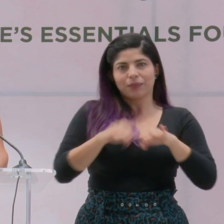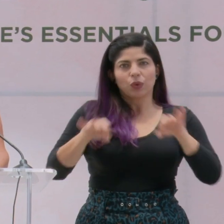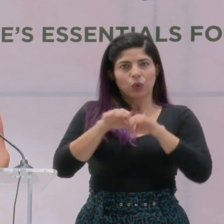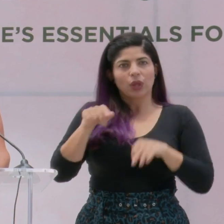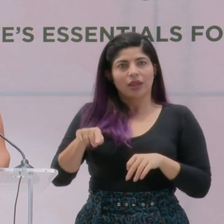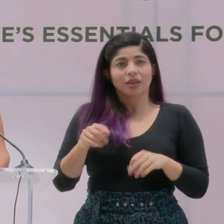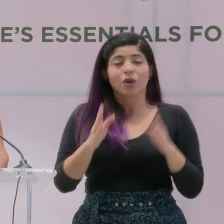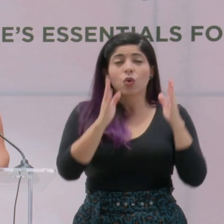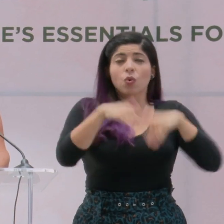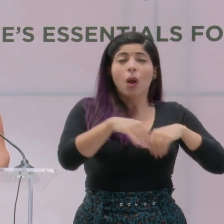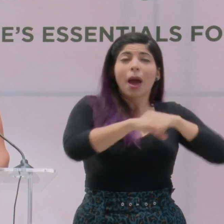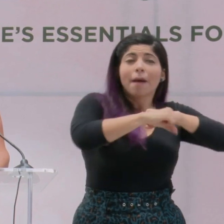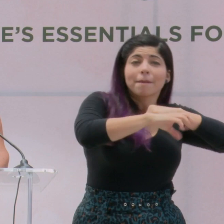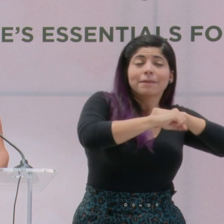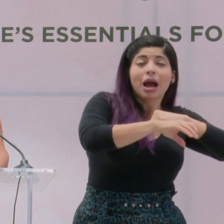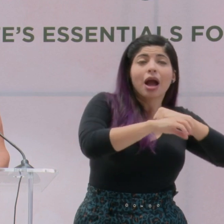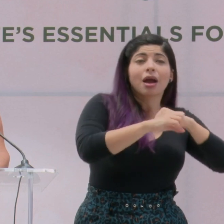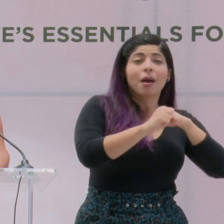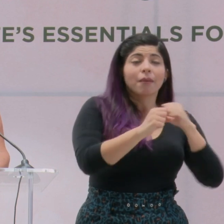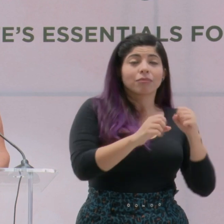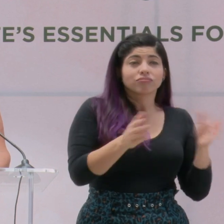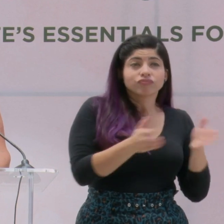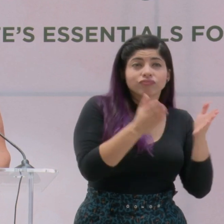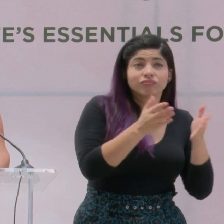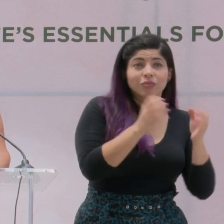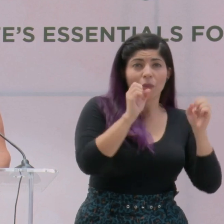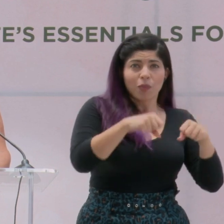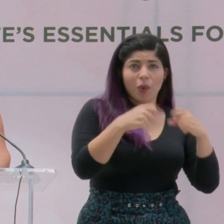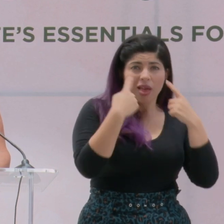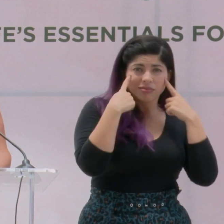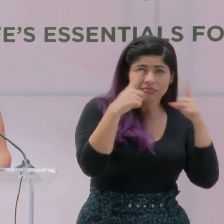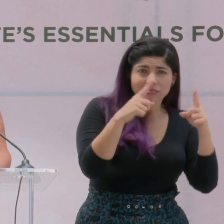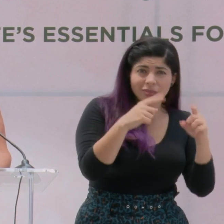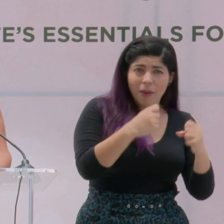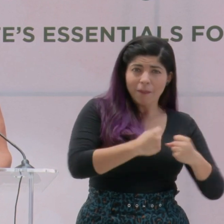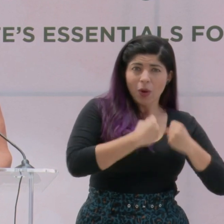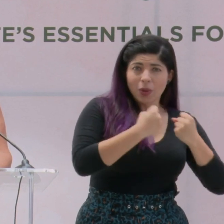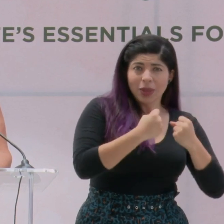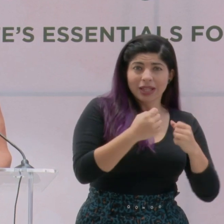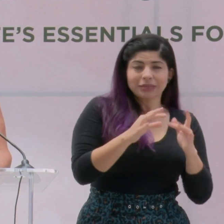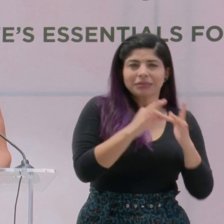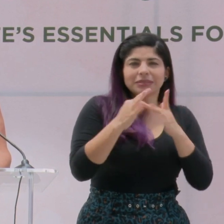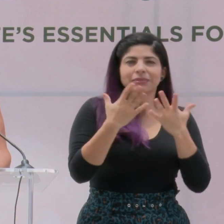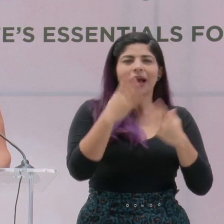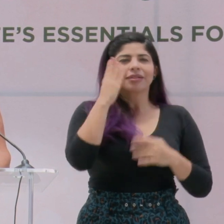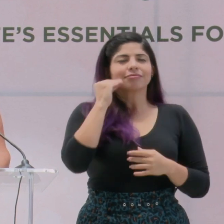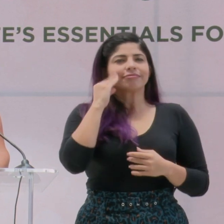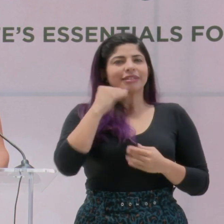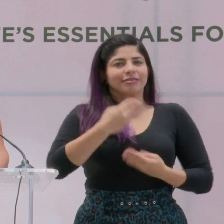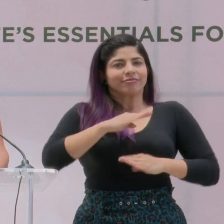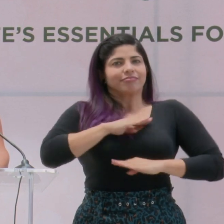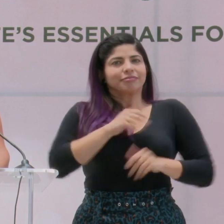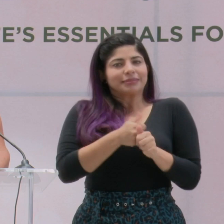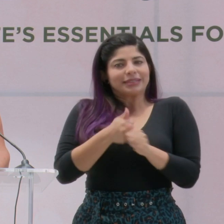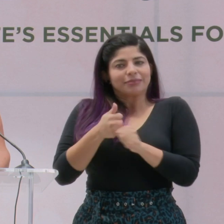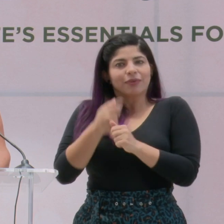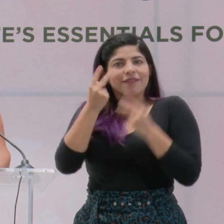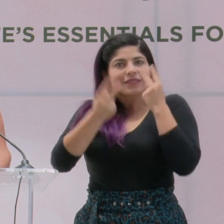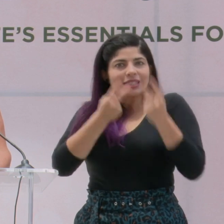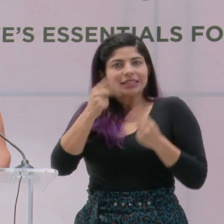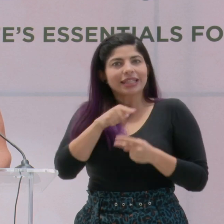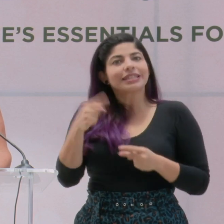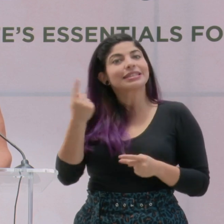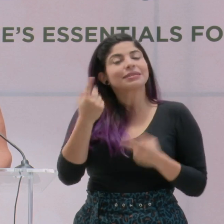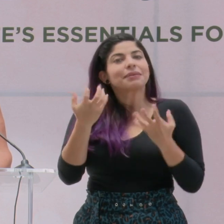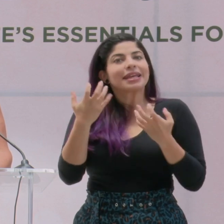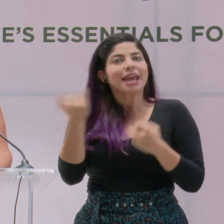Ninguna campaña de promoción puede ser tan efectiva ni poderosa como la satisfacción y experiencias vividas por nuestros visitantes, que siempre